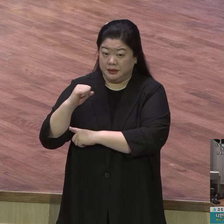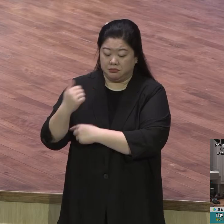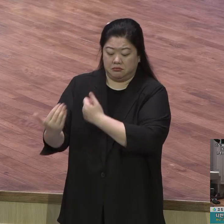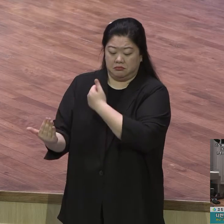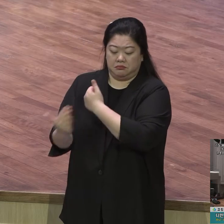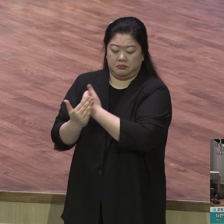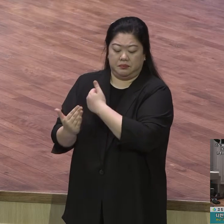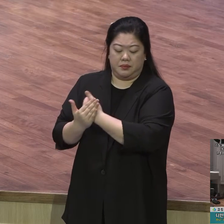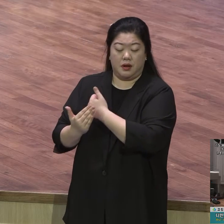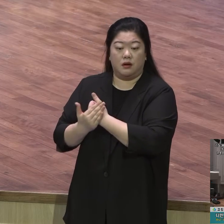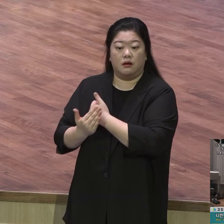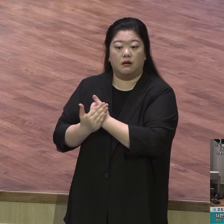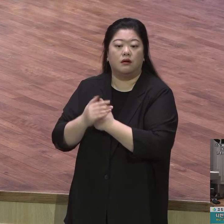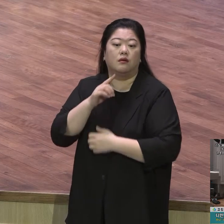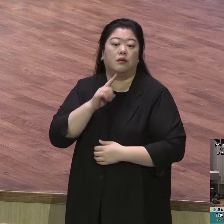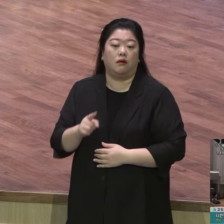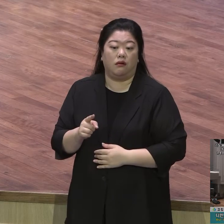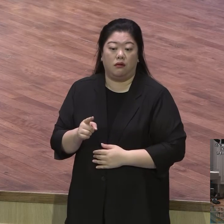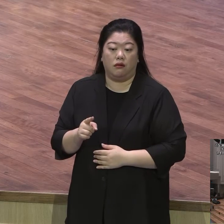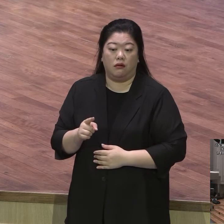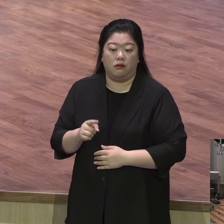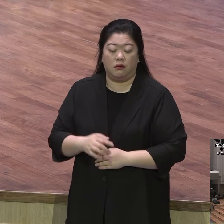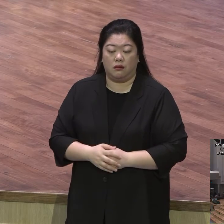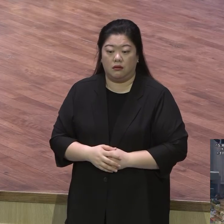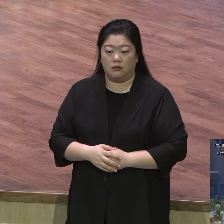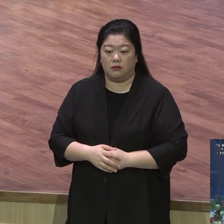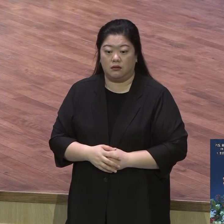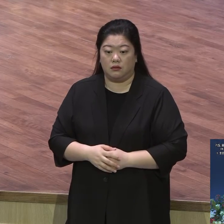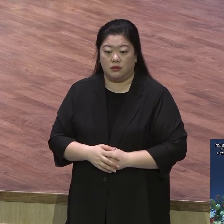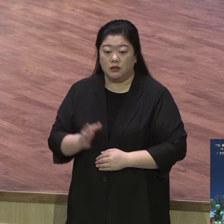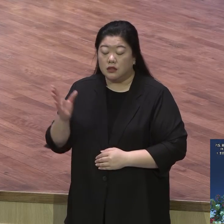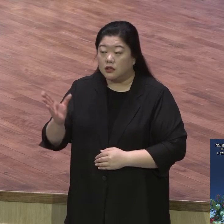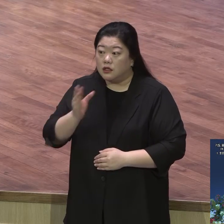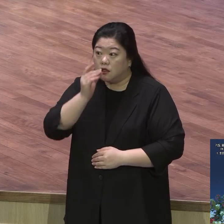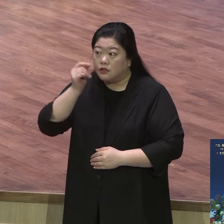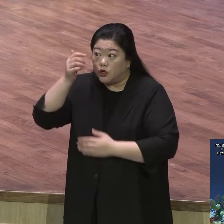나타났던 능력 였다 성령이 여기 사람은요 아무 열매 없습니다